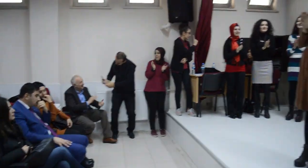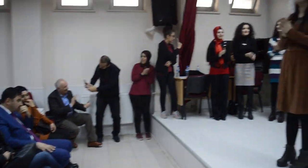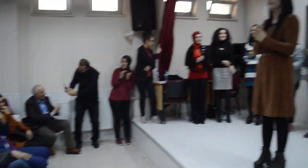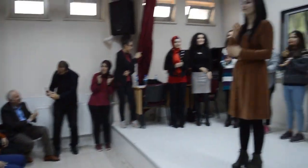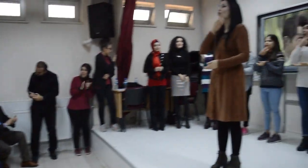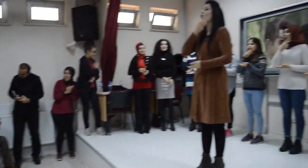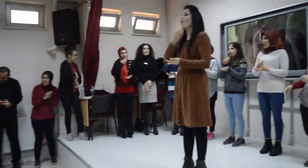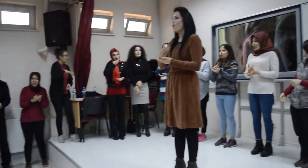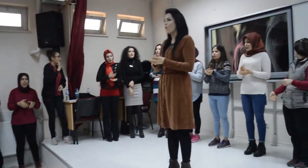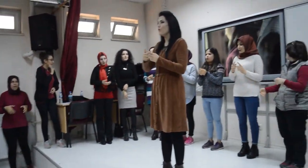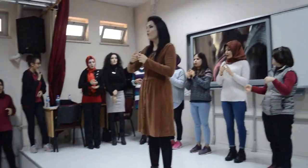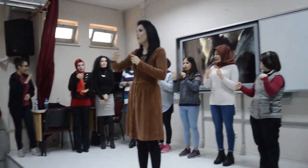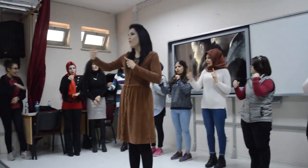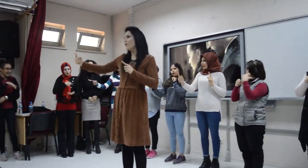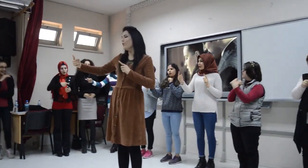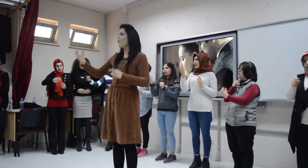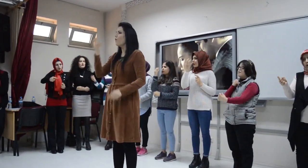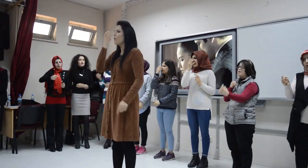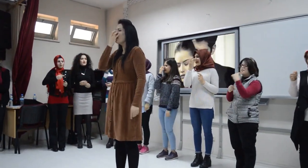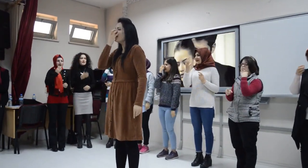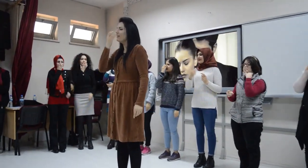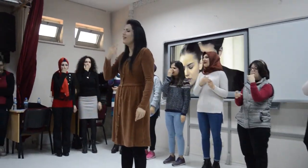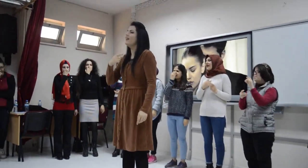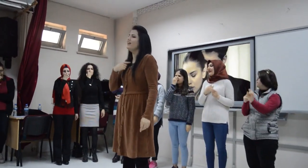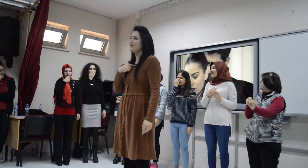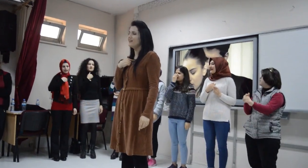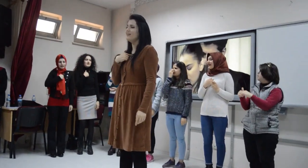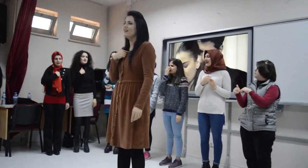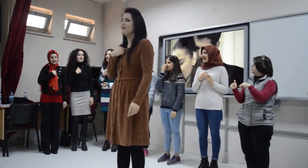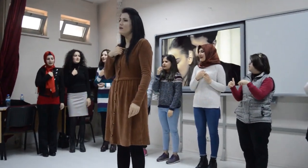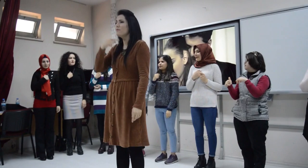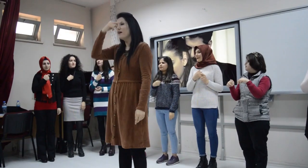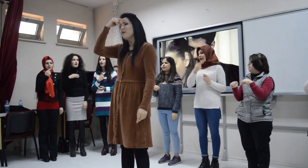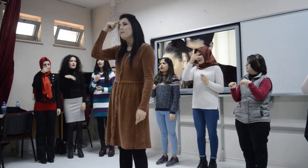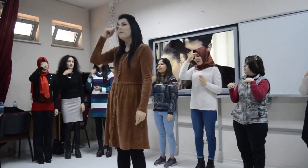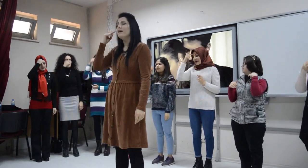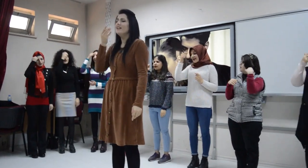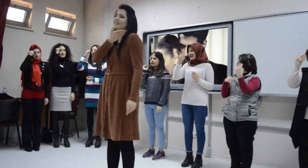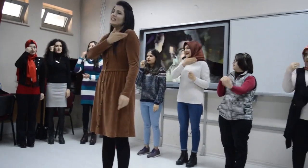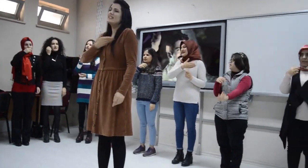Yalvarırım ne başka